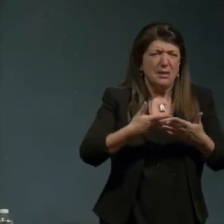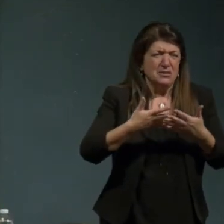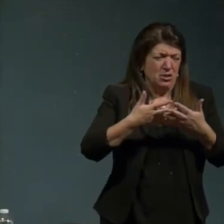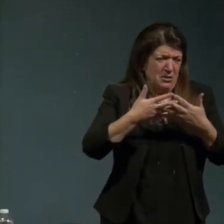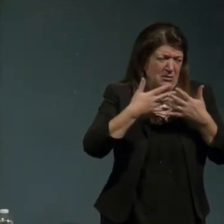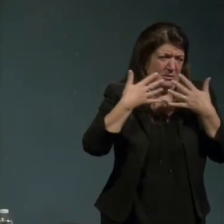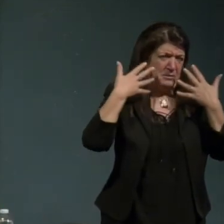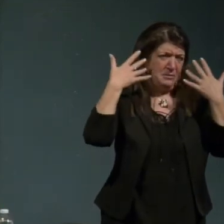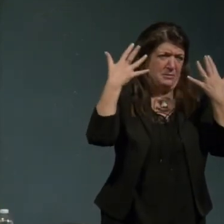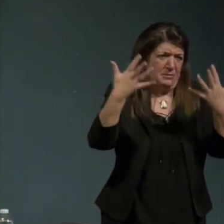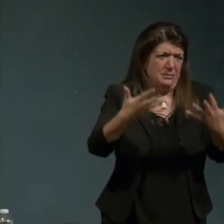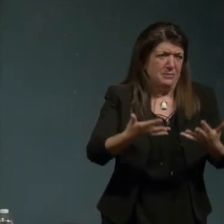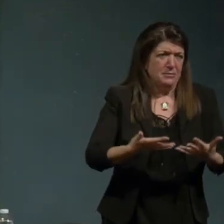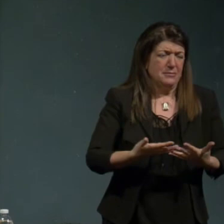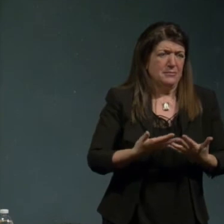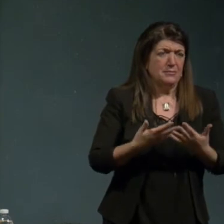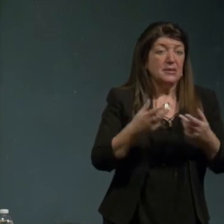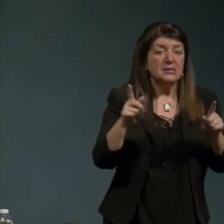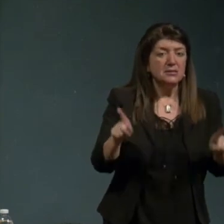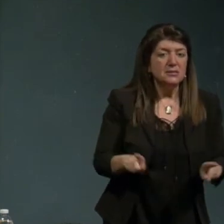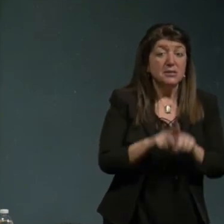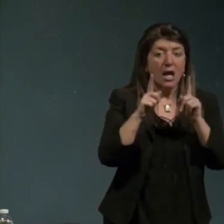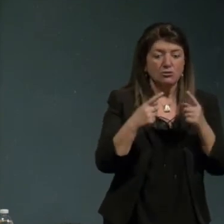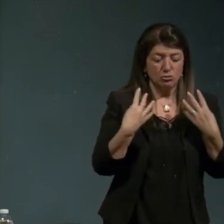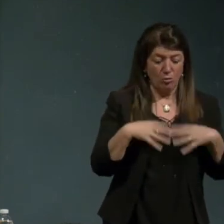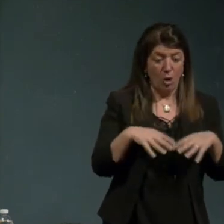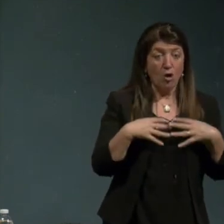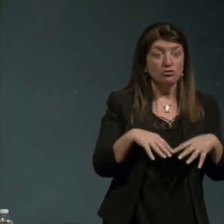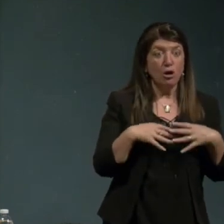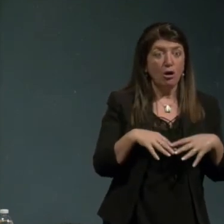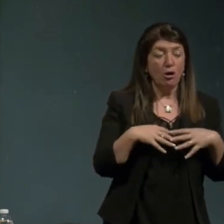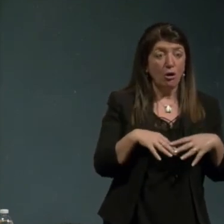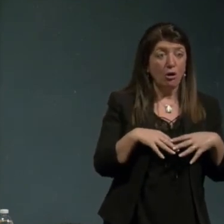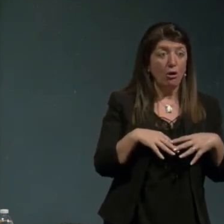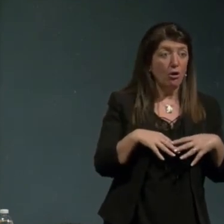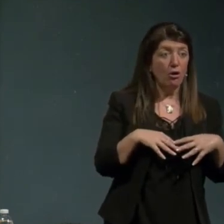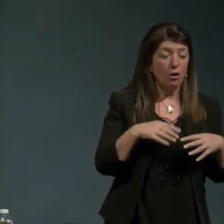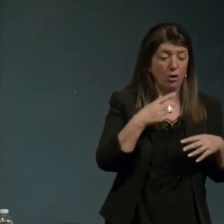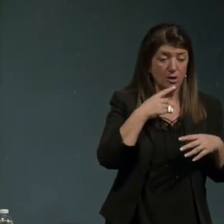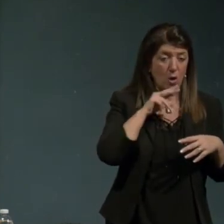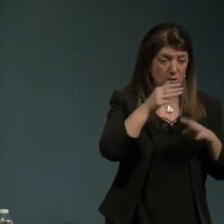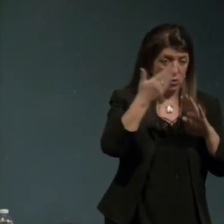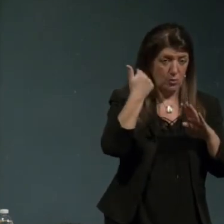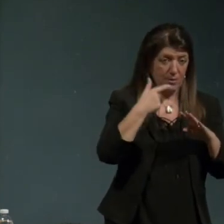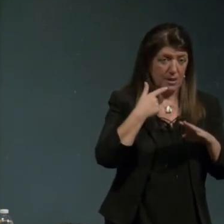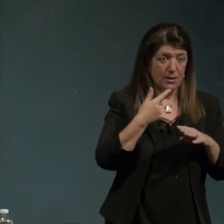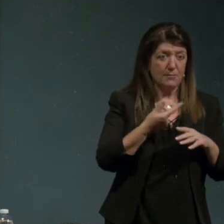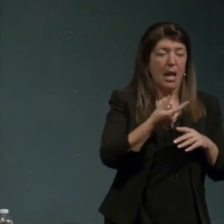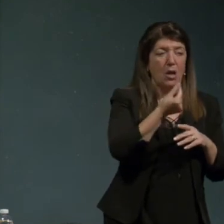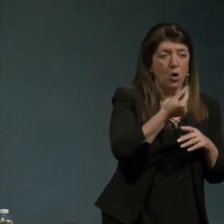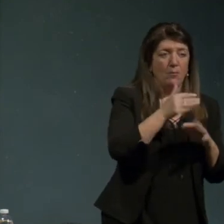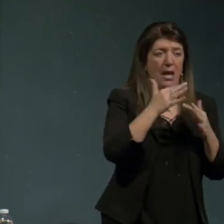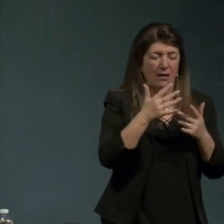che vanno con lo stesso motore come ho detto scienza tecnica economia o